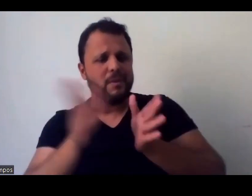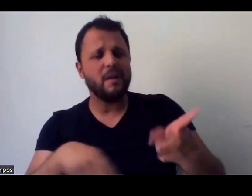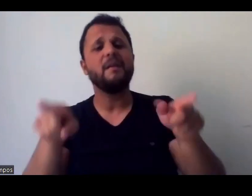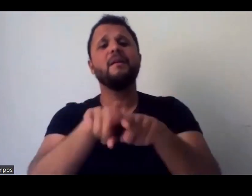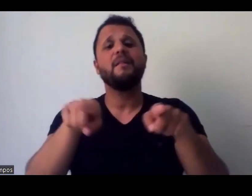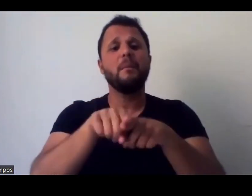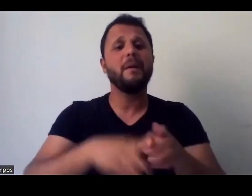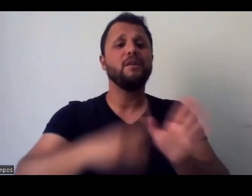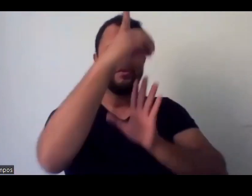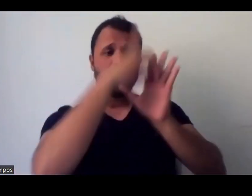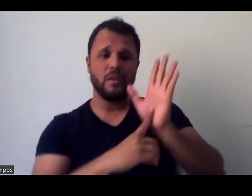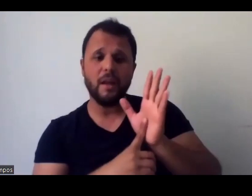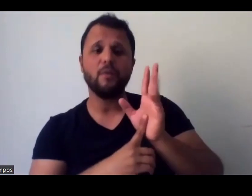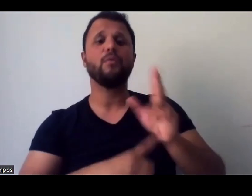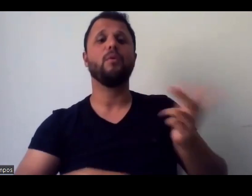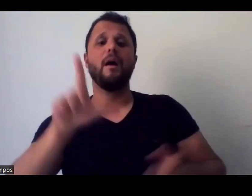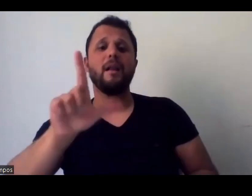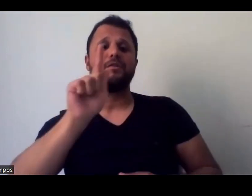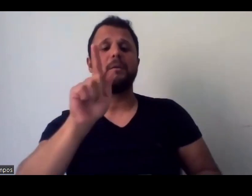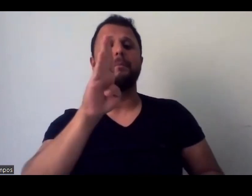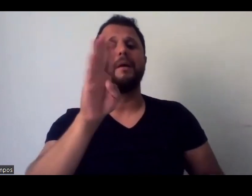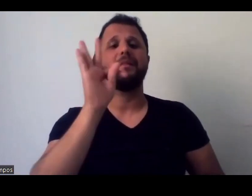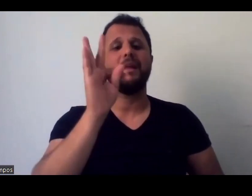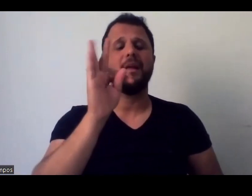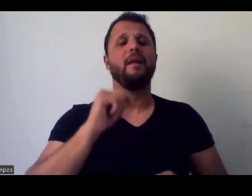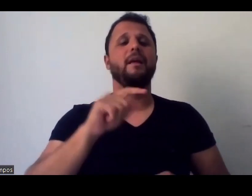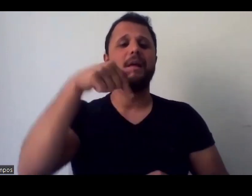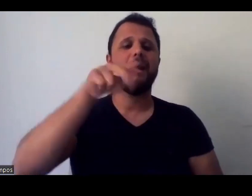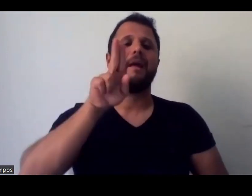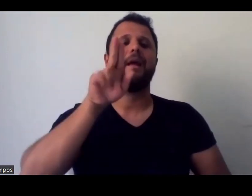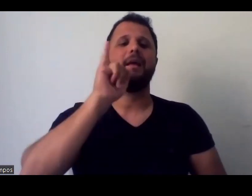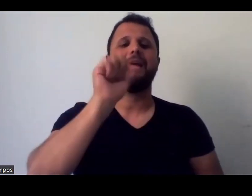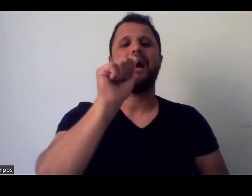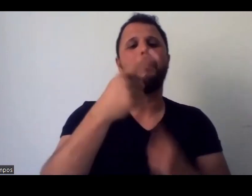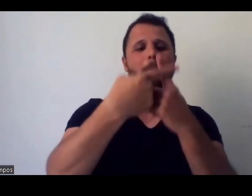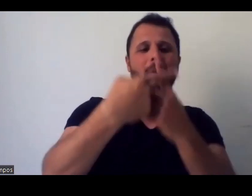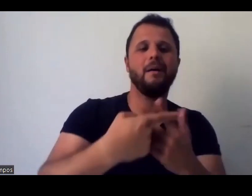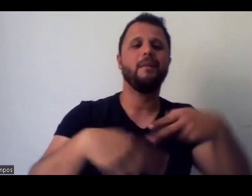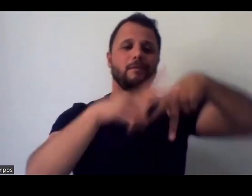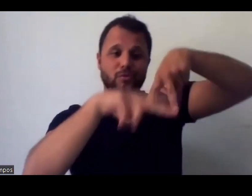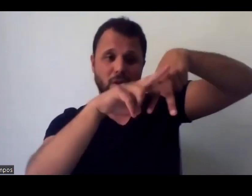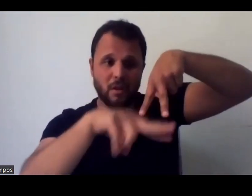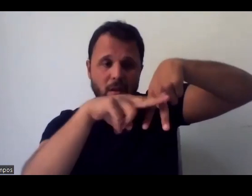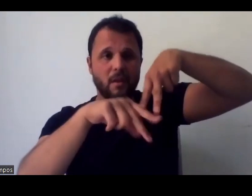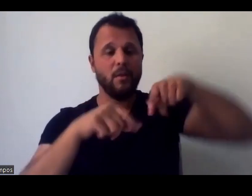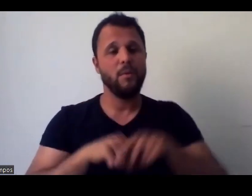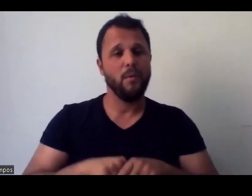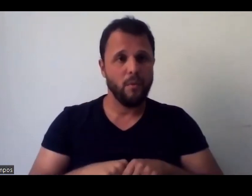+, né, da população, né, enfim, das consideradas ainda, né, pela